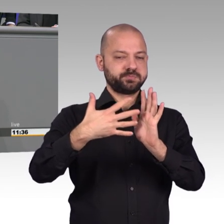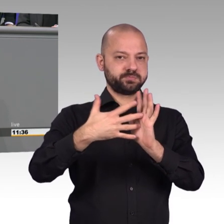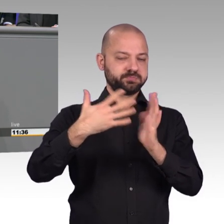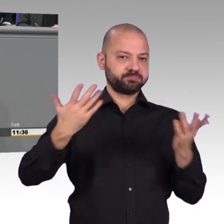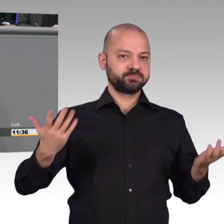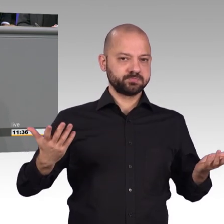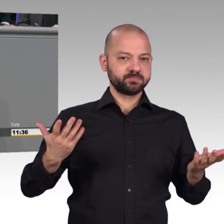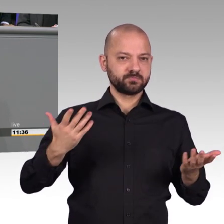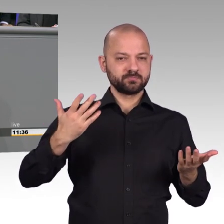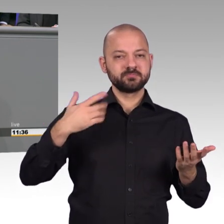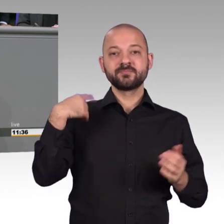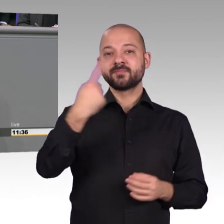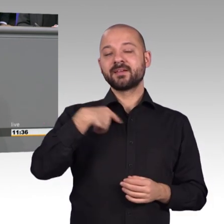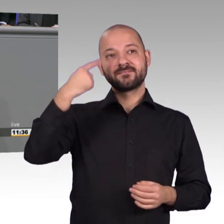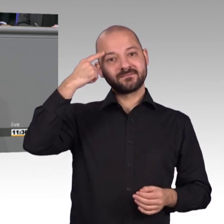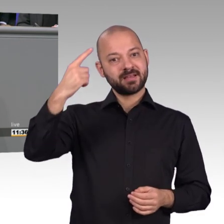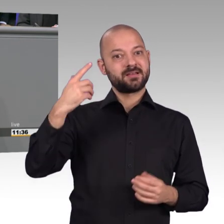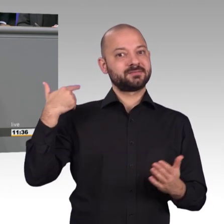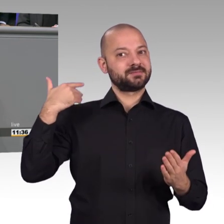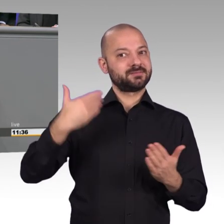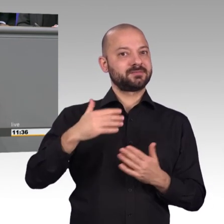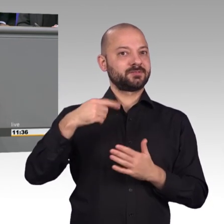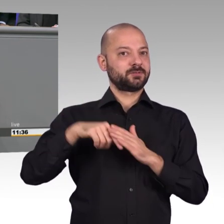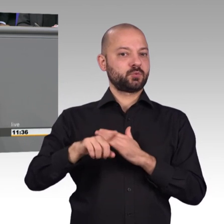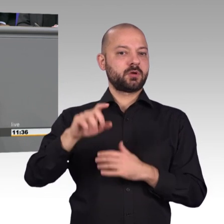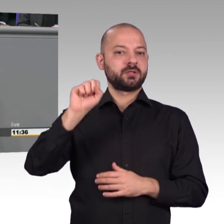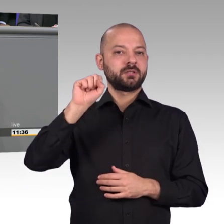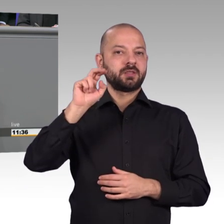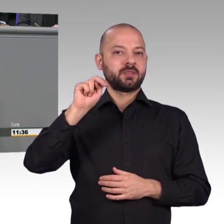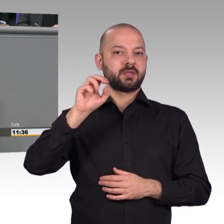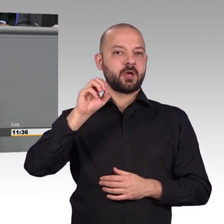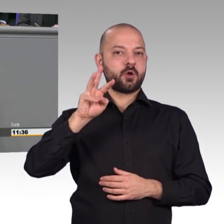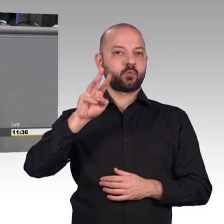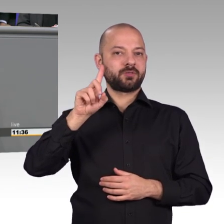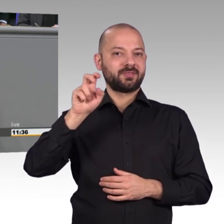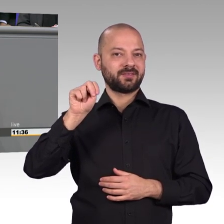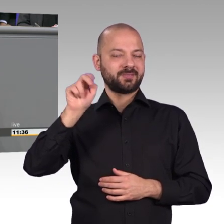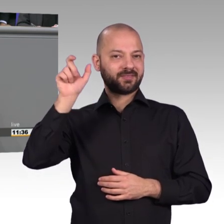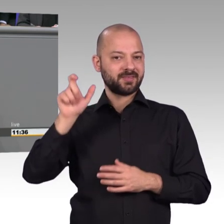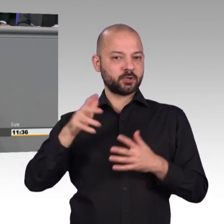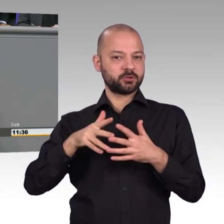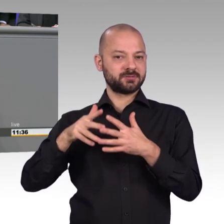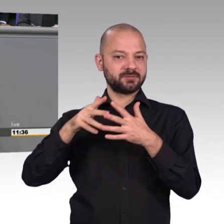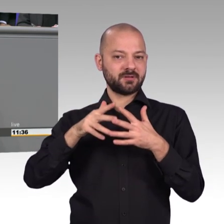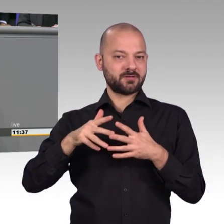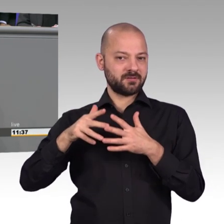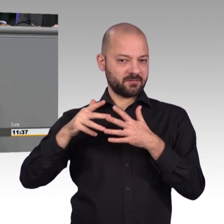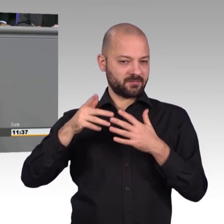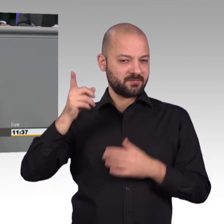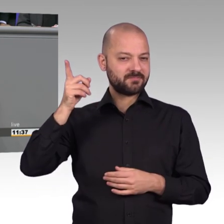das nicht schlimm genug, werden zusätzlich IT-Sicherheitskräfte vom Staat dafür eingesetzt, unser aller Sicherheit zu gefährden.